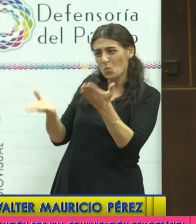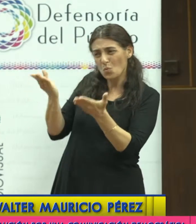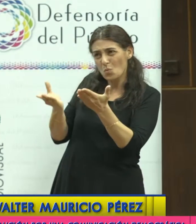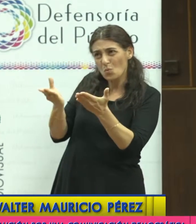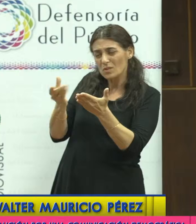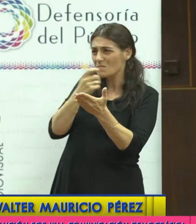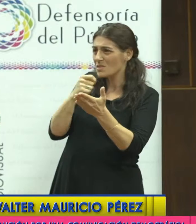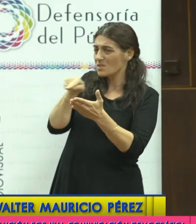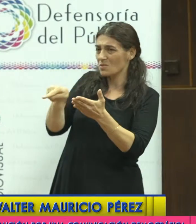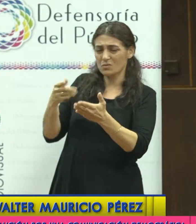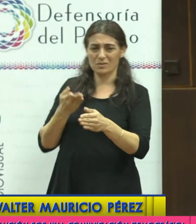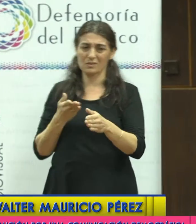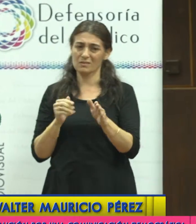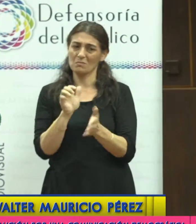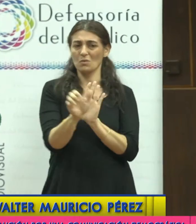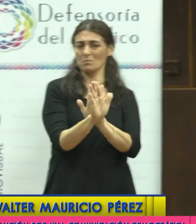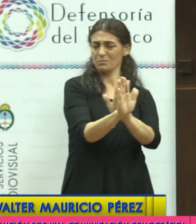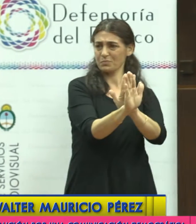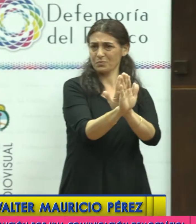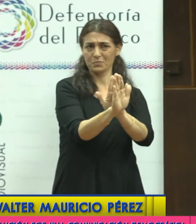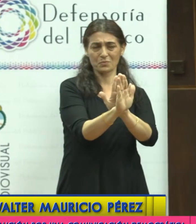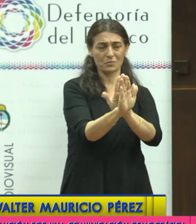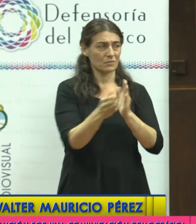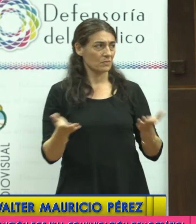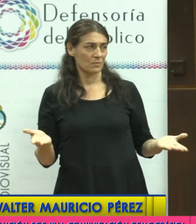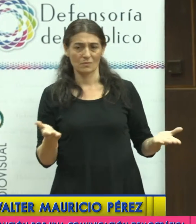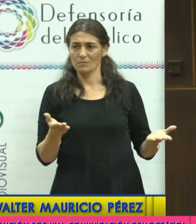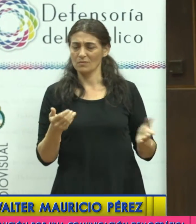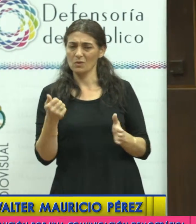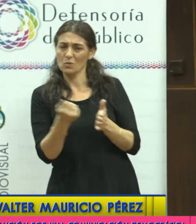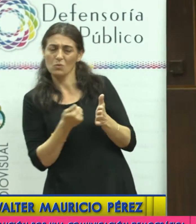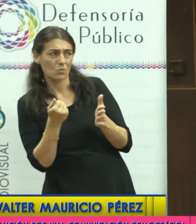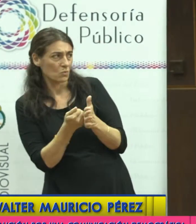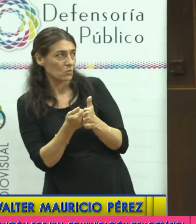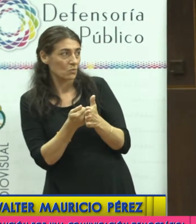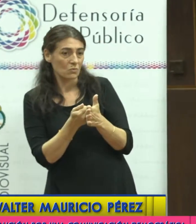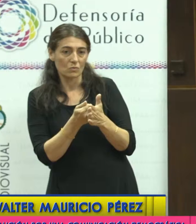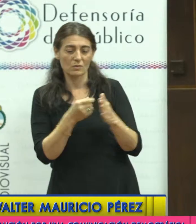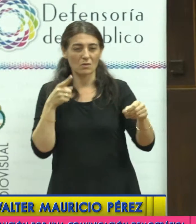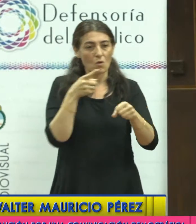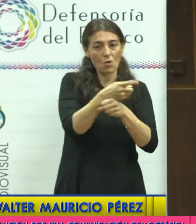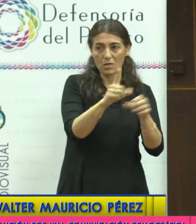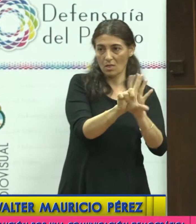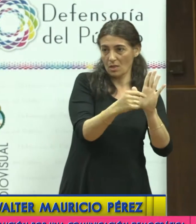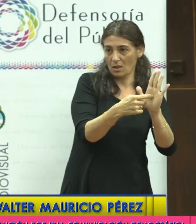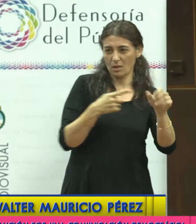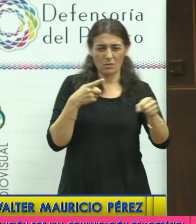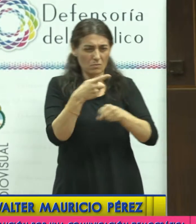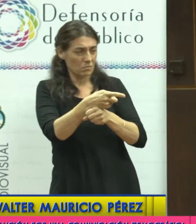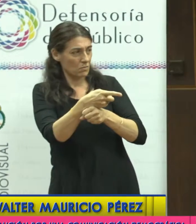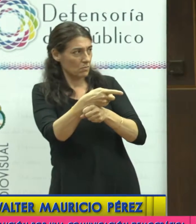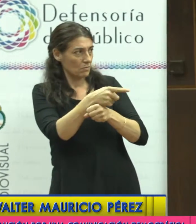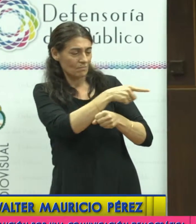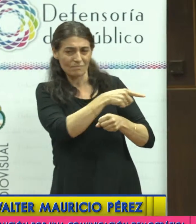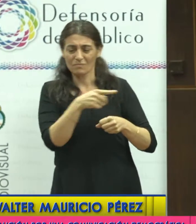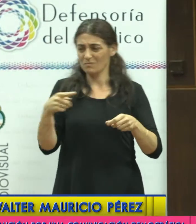justicia federal que también en la lucha por la aplicación de la Ley de Medio también dimos la